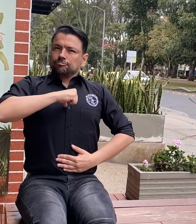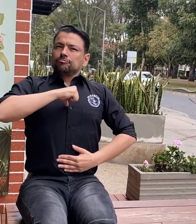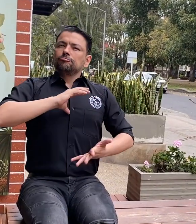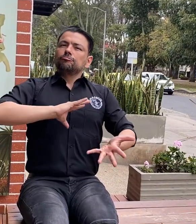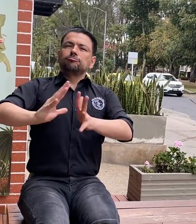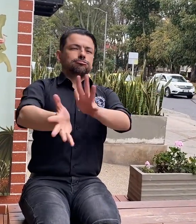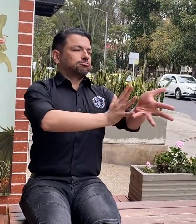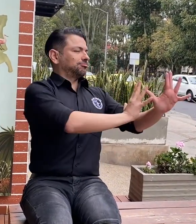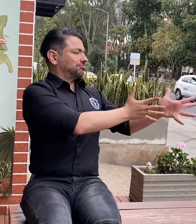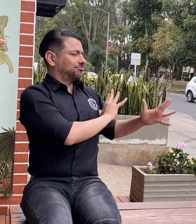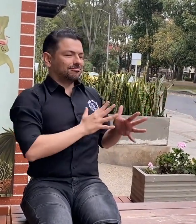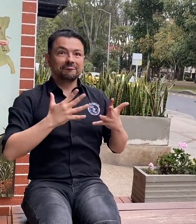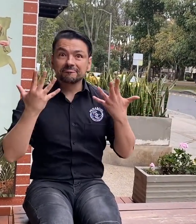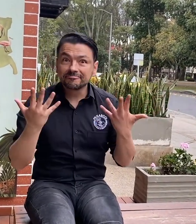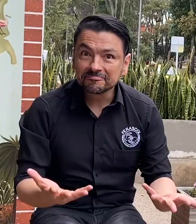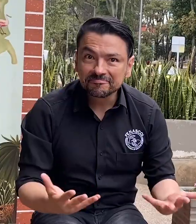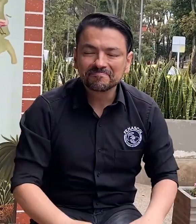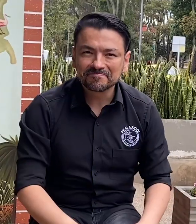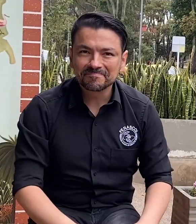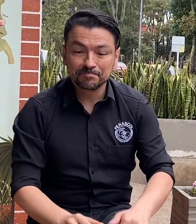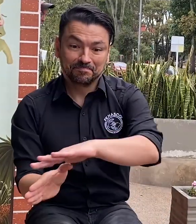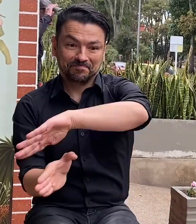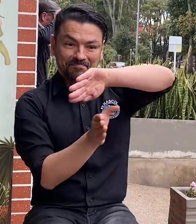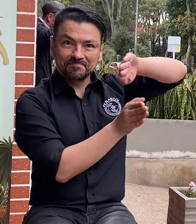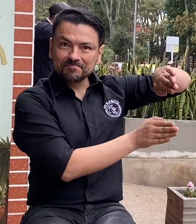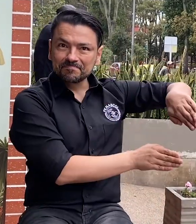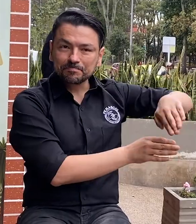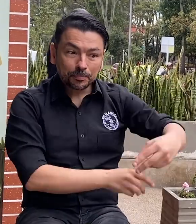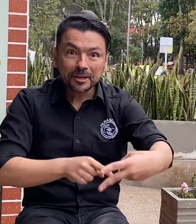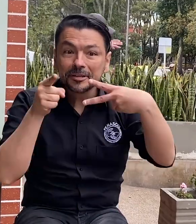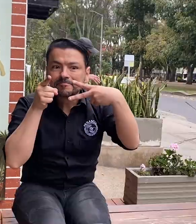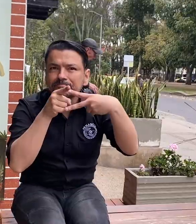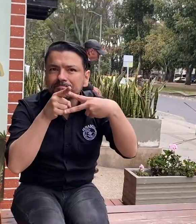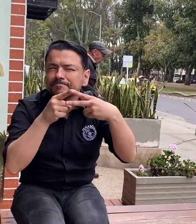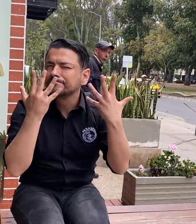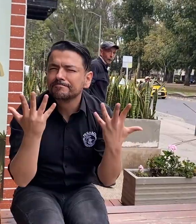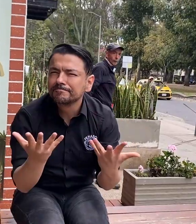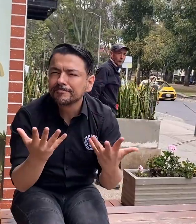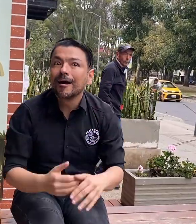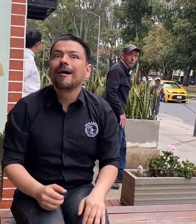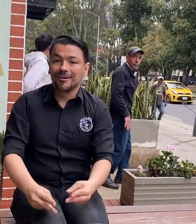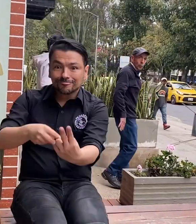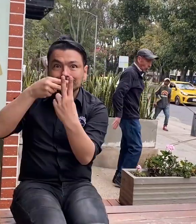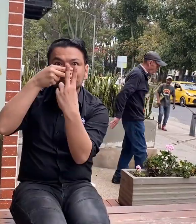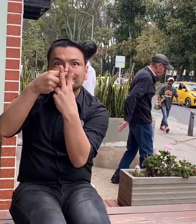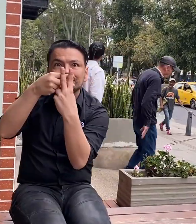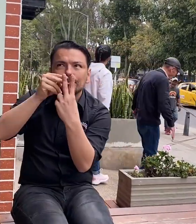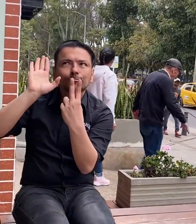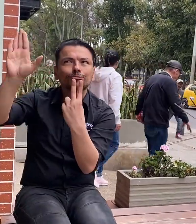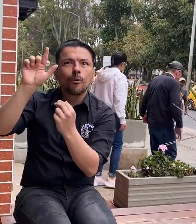con orgullo nuestra lengua de señas. Por otro lado, la Federación Mundial de Sordos está utilizando un hashtag para